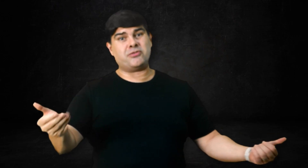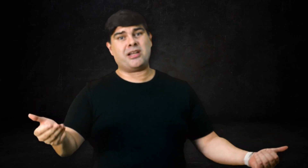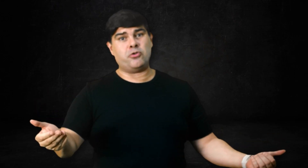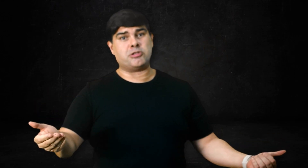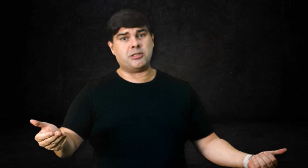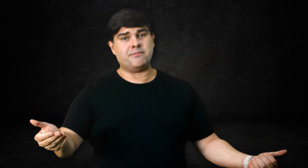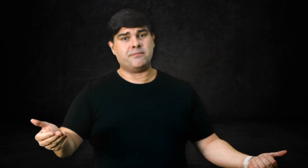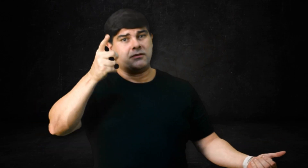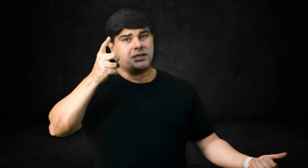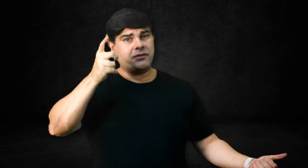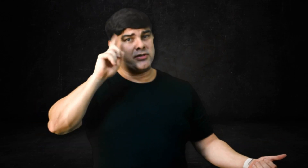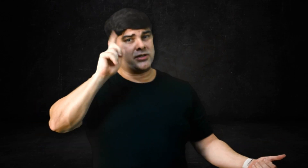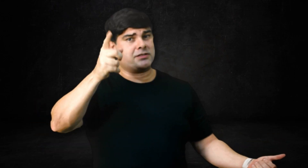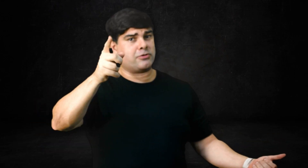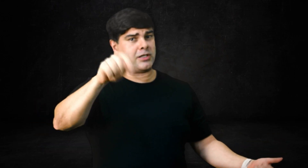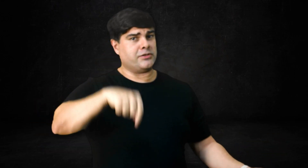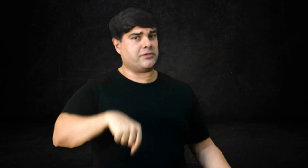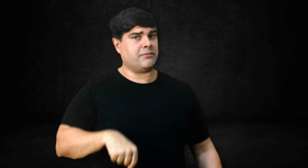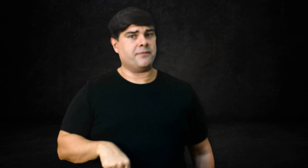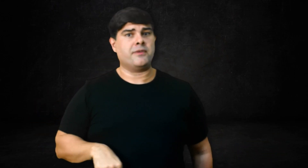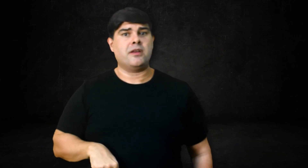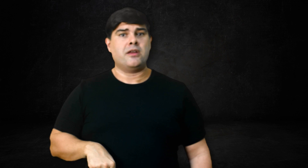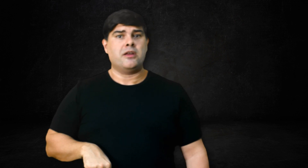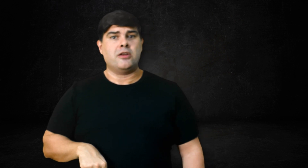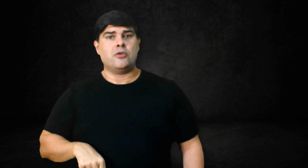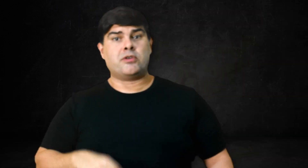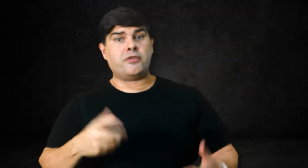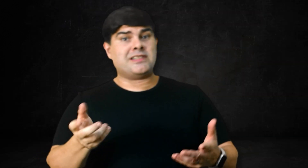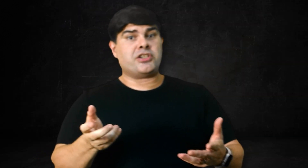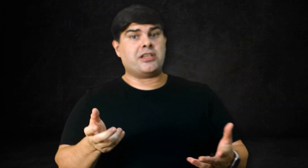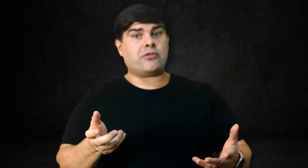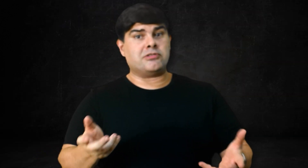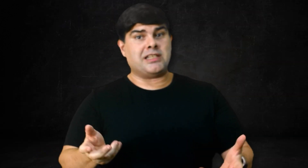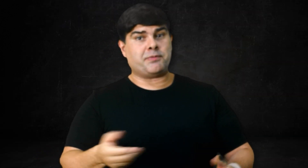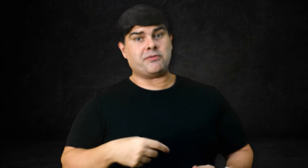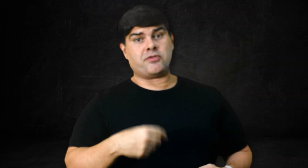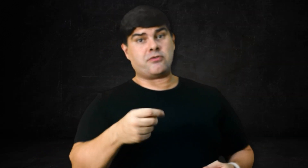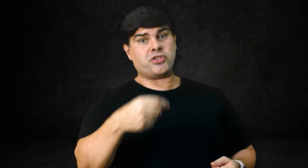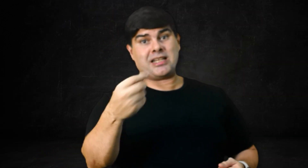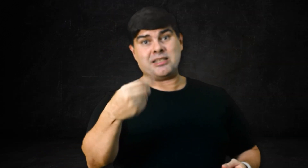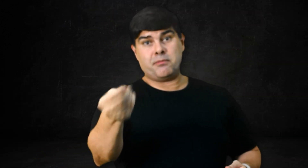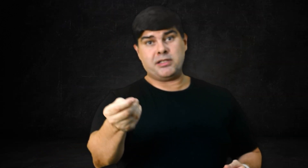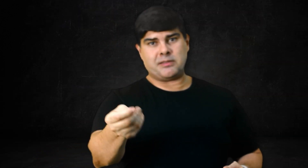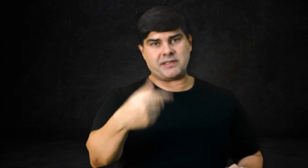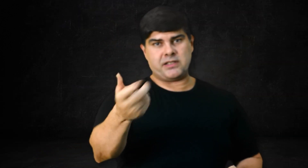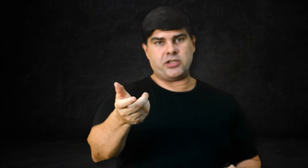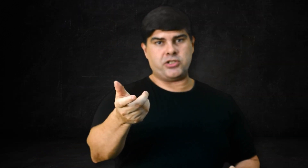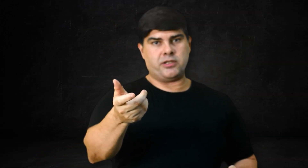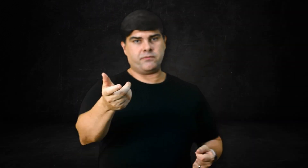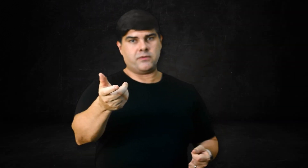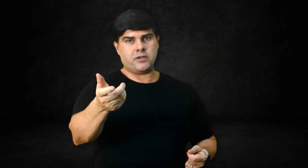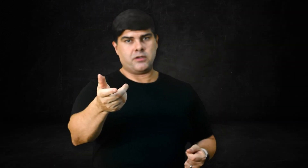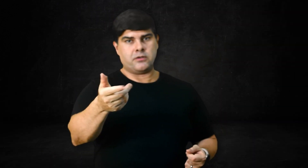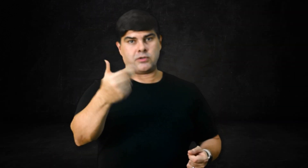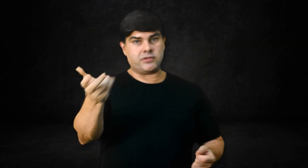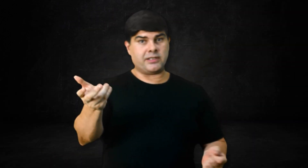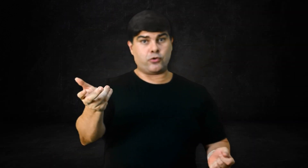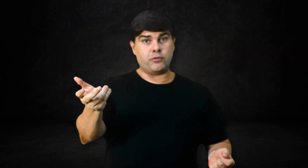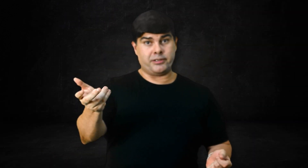do que a outra, né? Daí você já se toca nisso também. O que você acha que acontece, por exemplo, se você não gerar demanda para essa energia do que você come, né?